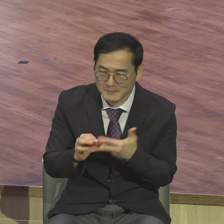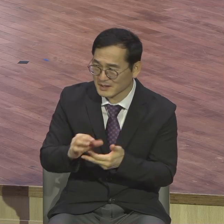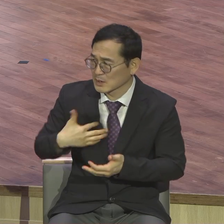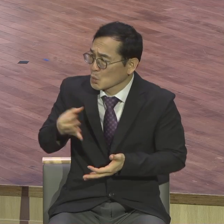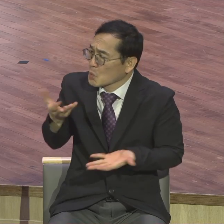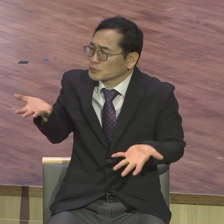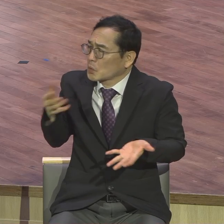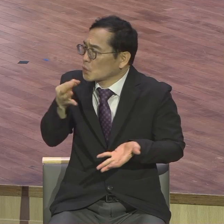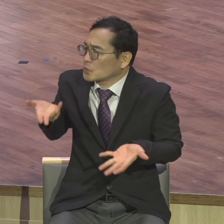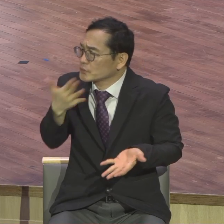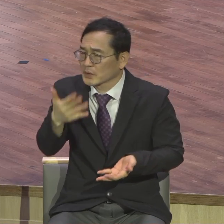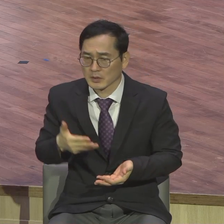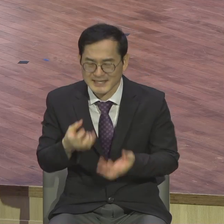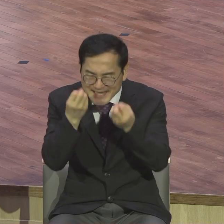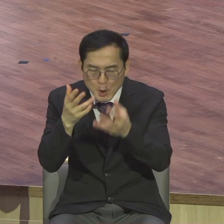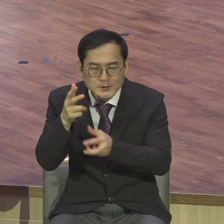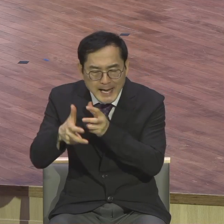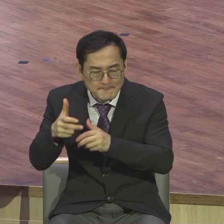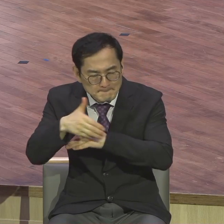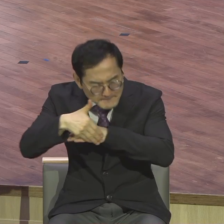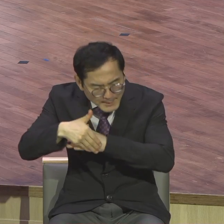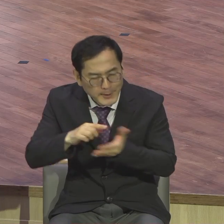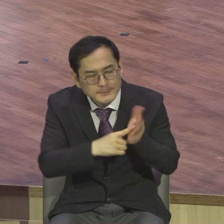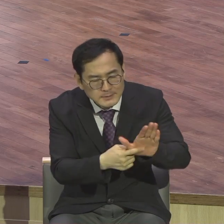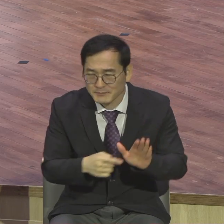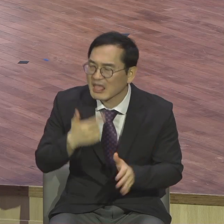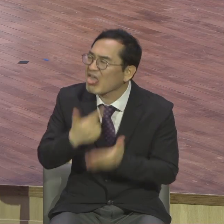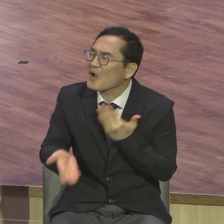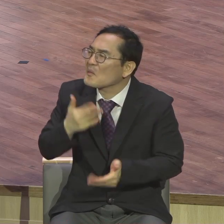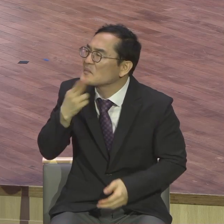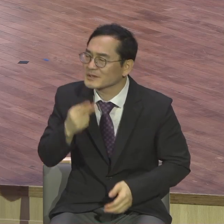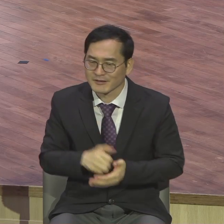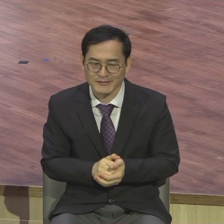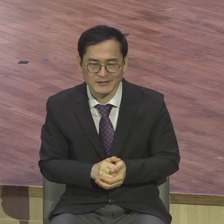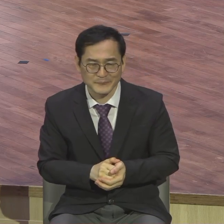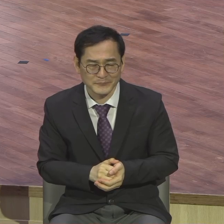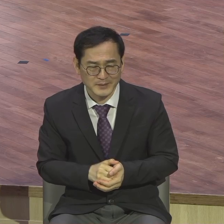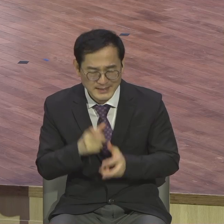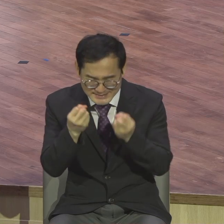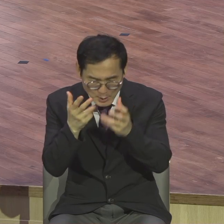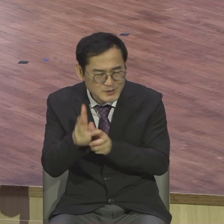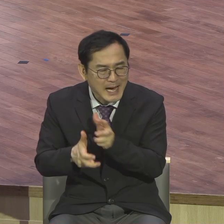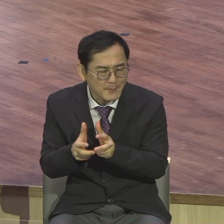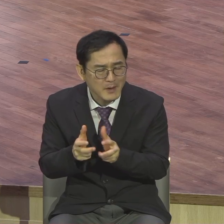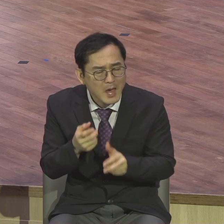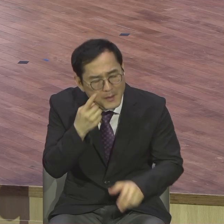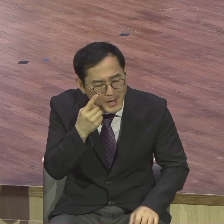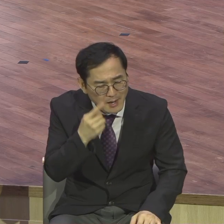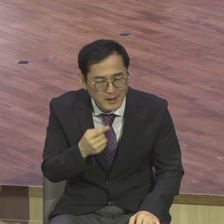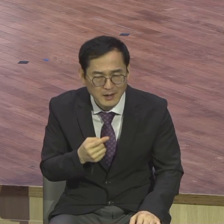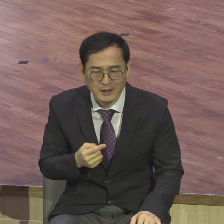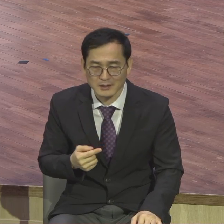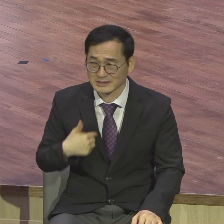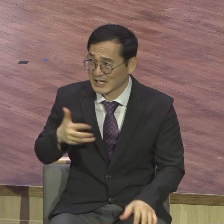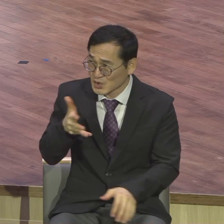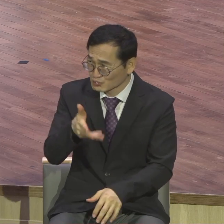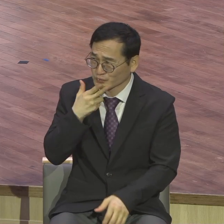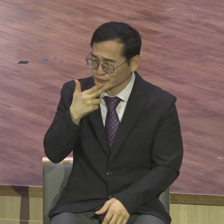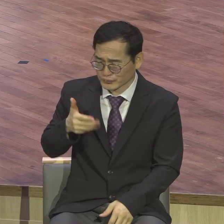새로운 것을 시도하자고 하면 경험이 없다 하고 새로운 사업을 시작하자고 하면 자신은 전문가가 아니라고 합니다